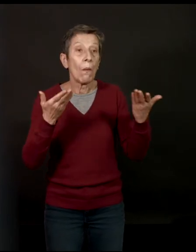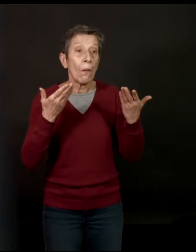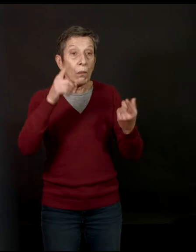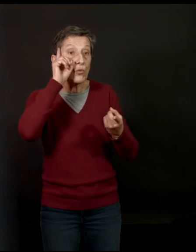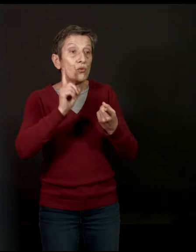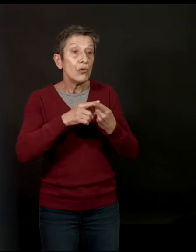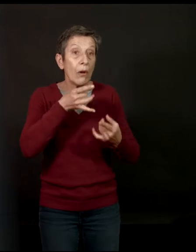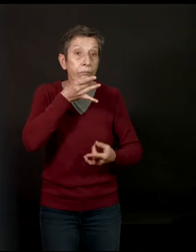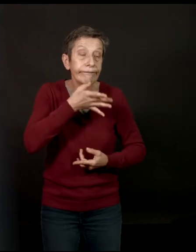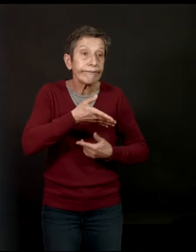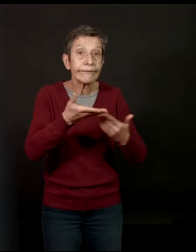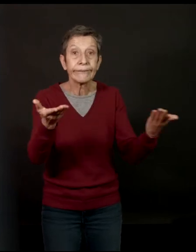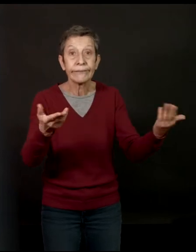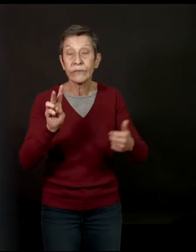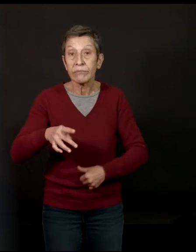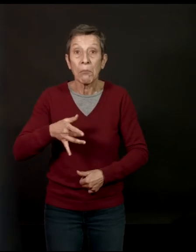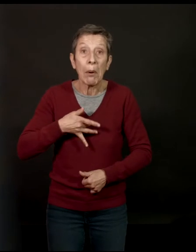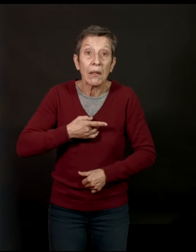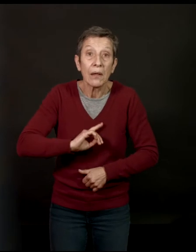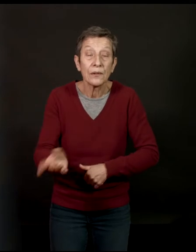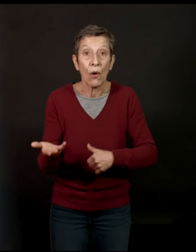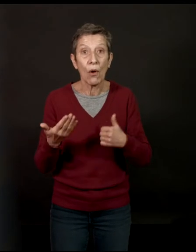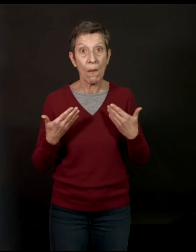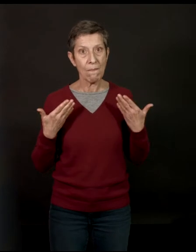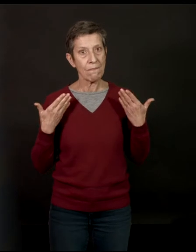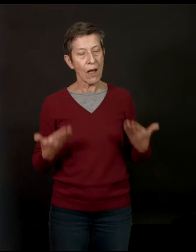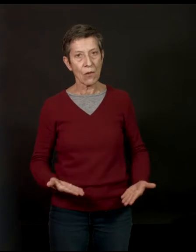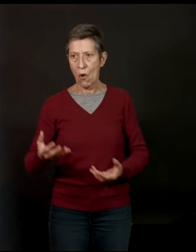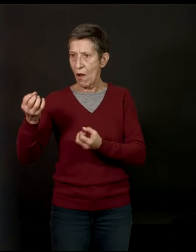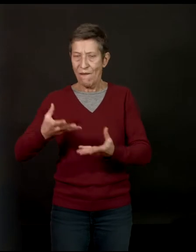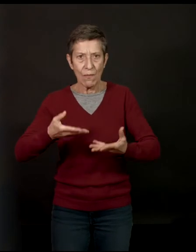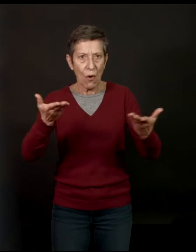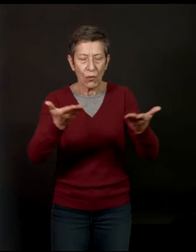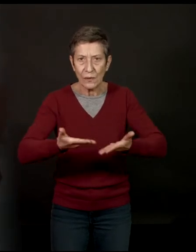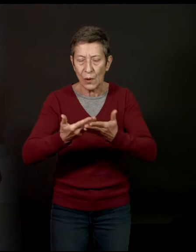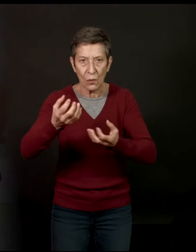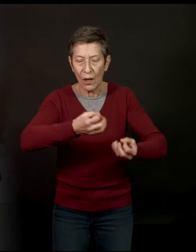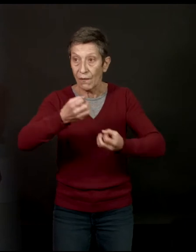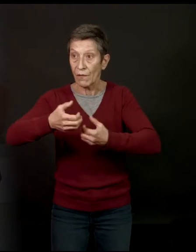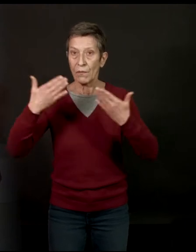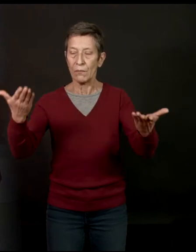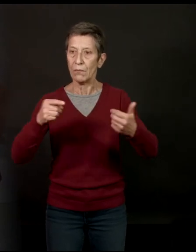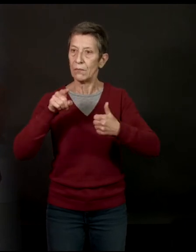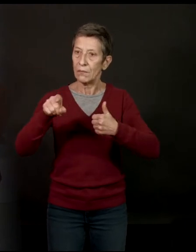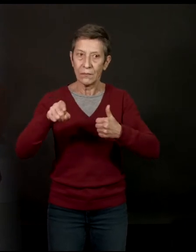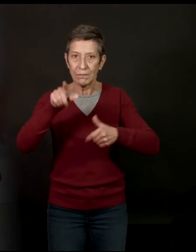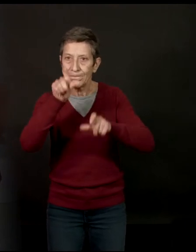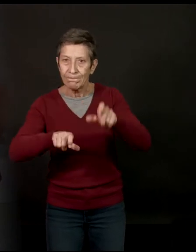vulgaire, qui n'avait pas, priori, beaucoup d'intérêt, maintenant est vraiment rehaussé et étudié avec